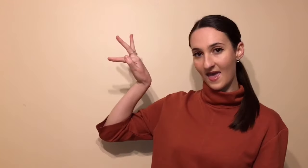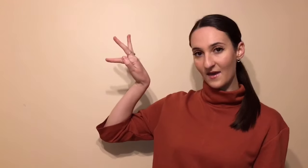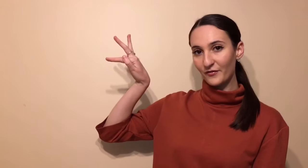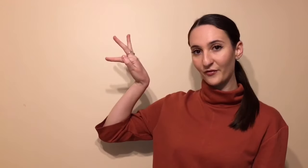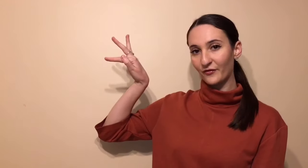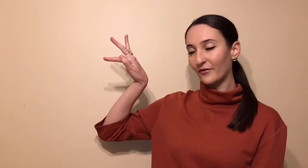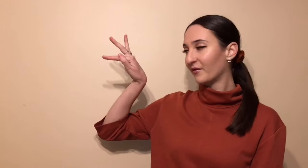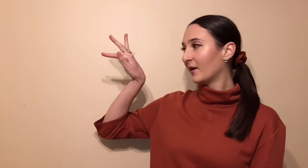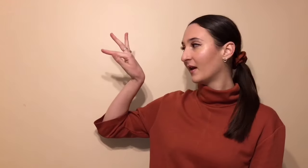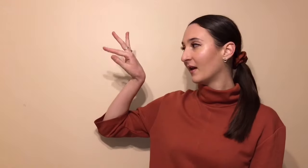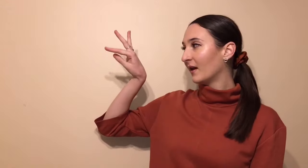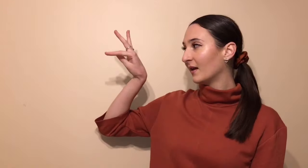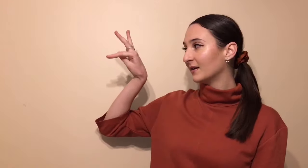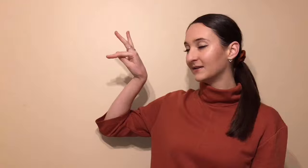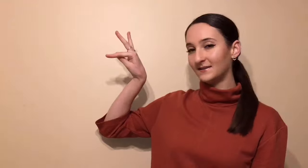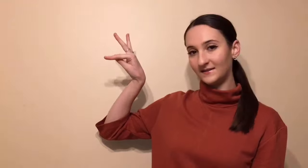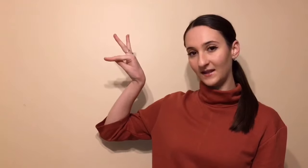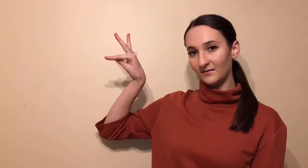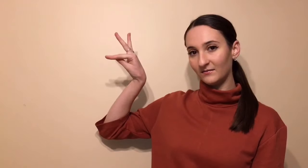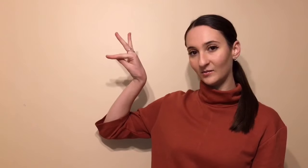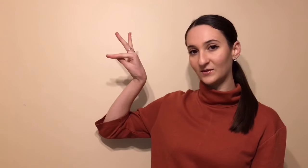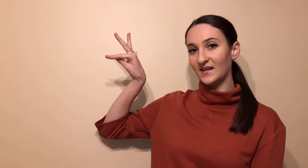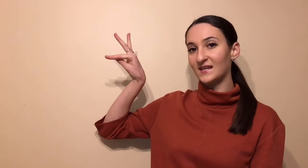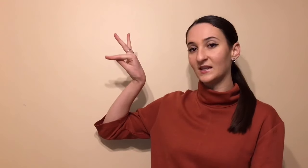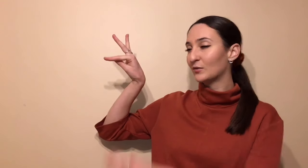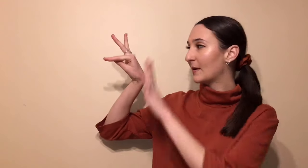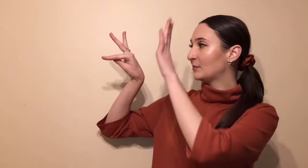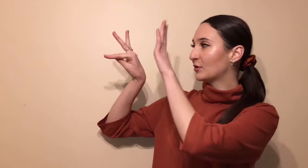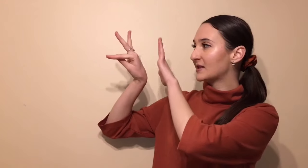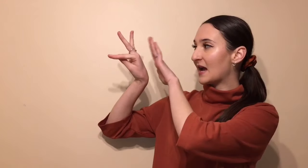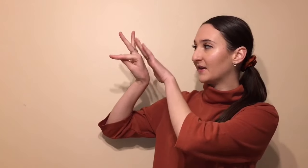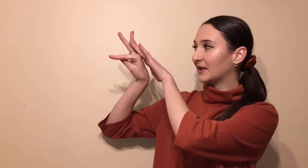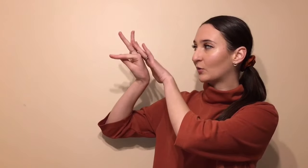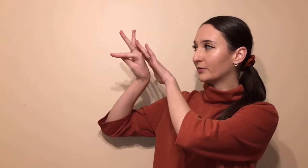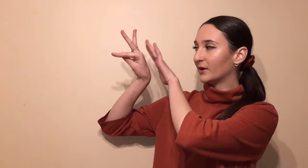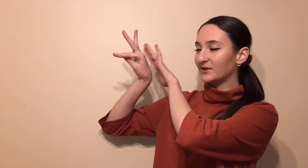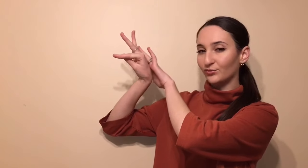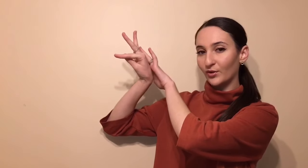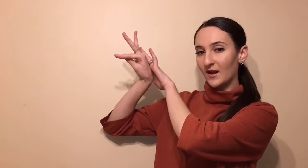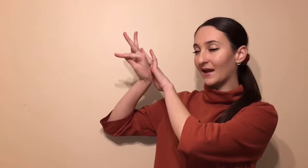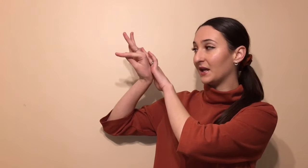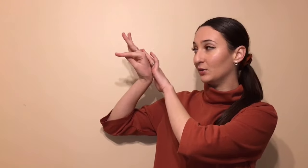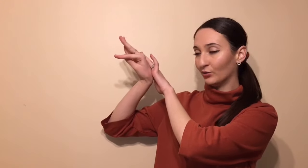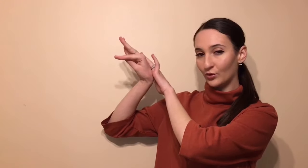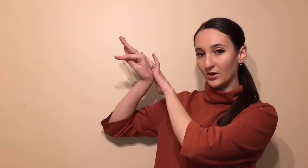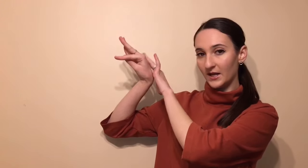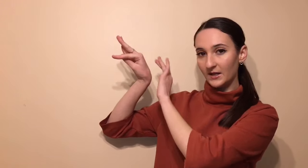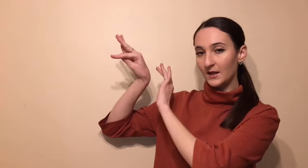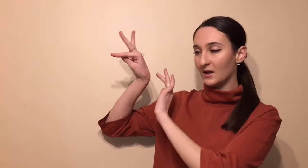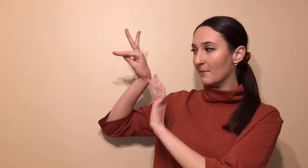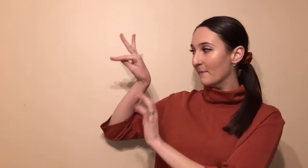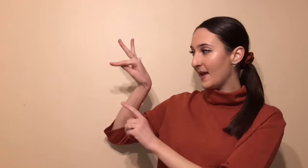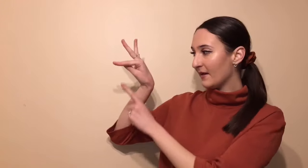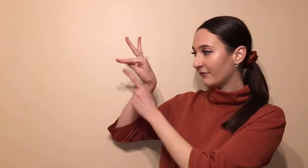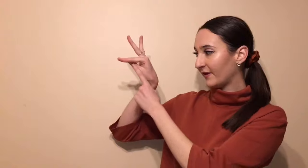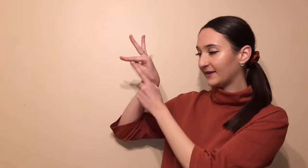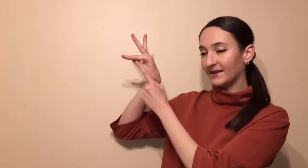F. T. Donc, c'est exactement la même chose avec les trois doigts qui sont en l'air et non collés. Mais, faites très